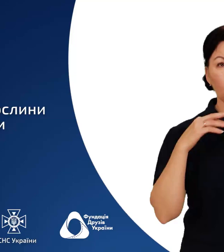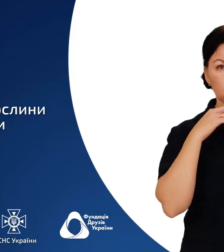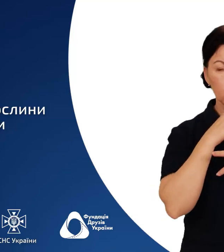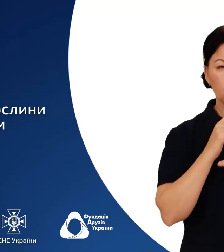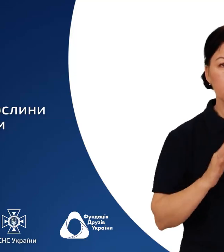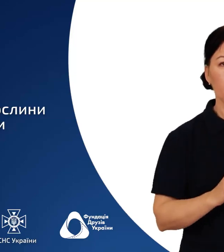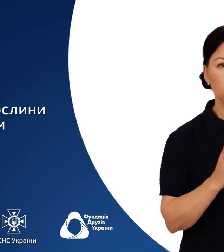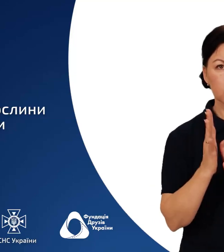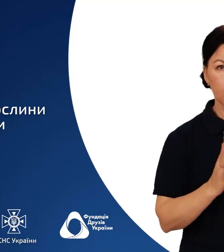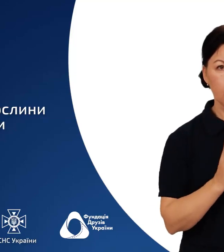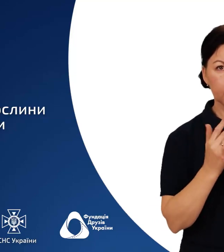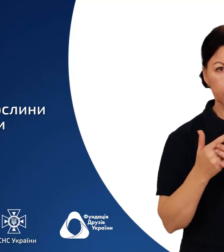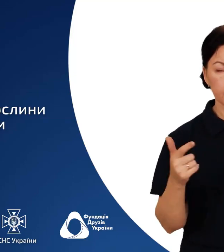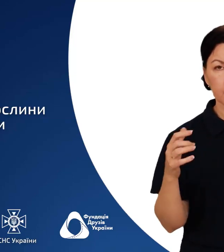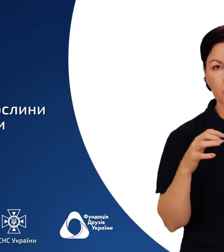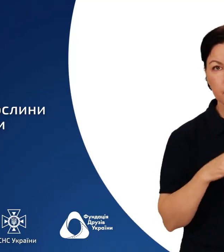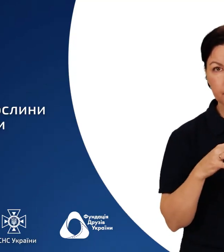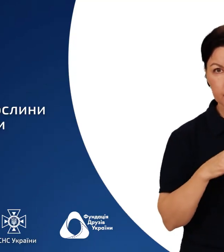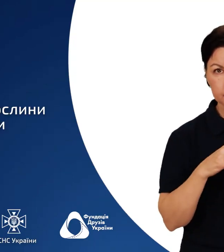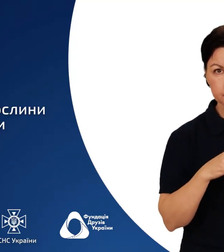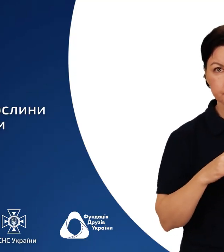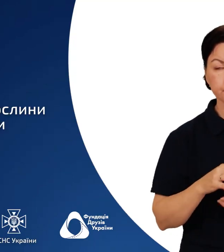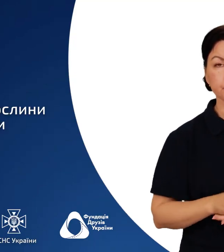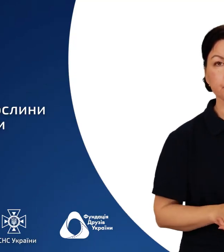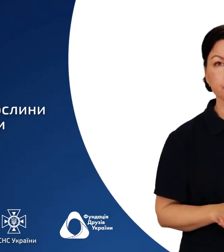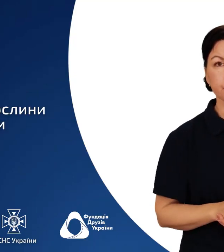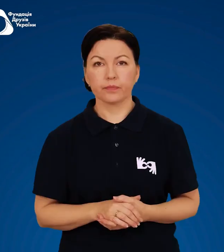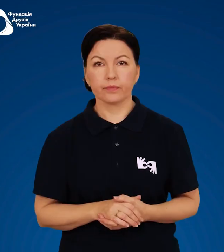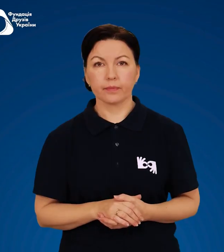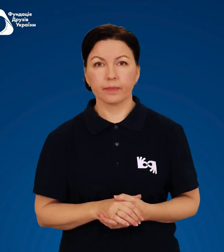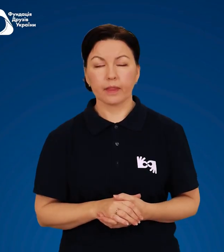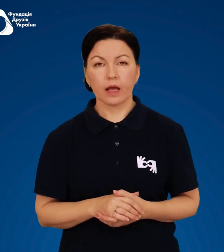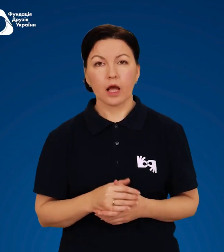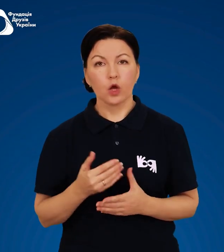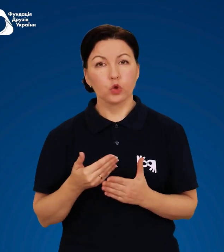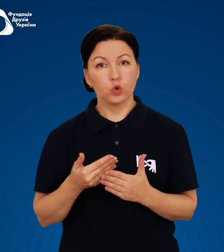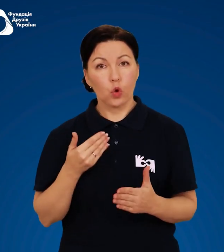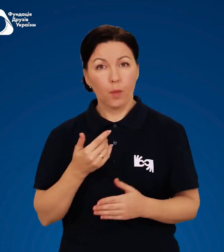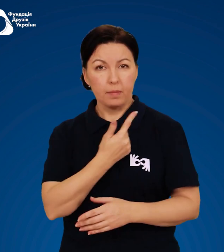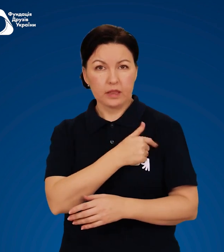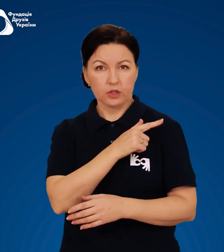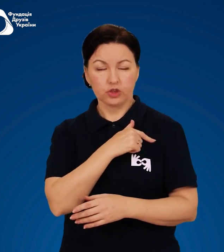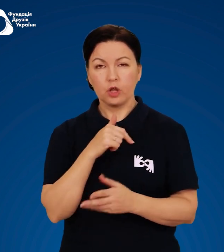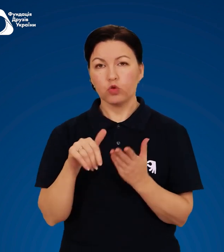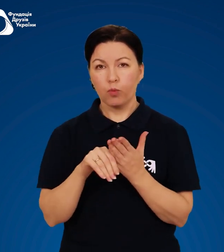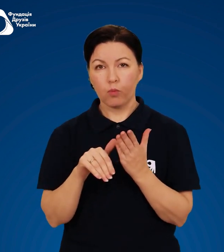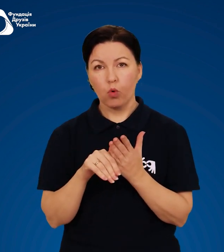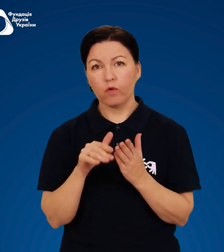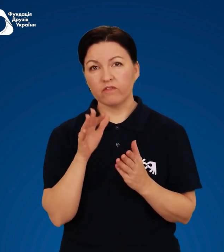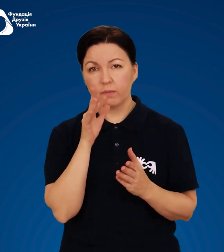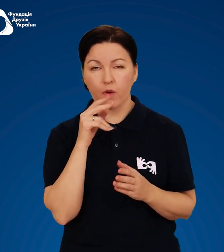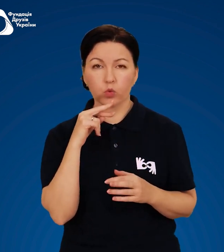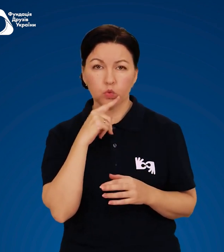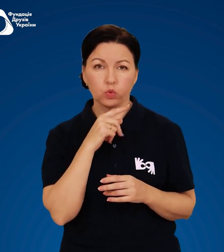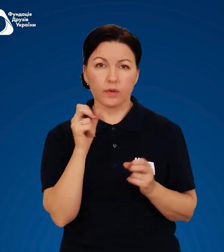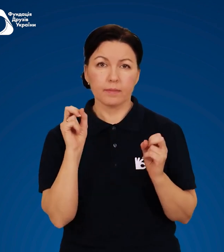Отруйні рослини, гриби. Домедична допомога при отруйні небезпечною